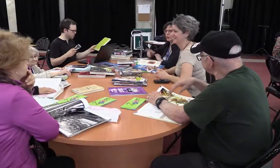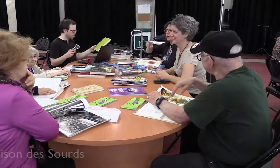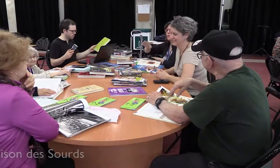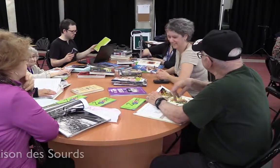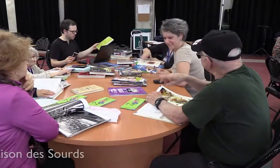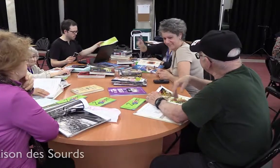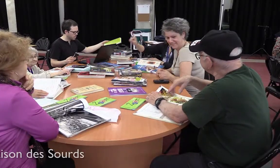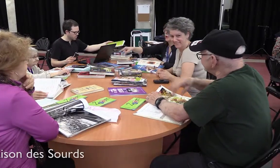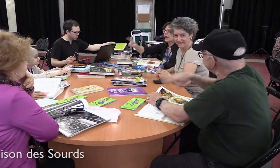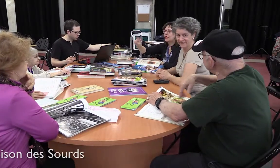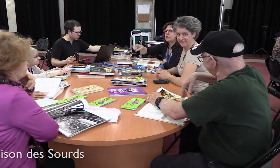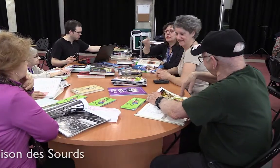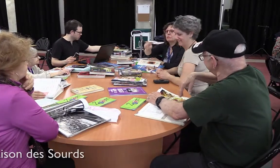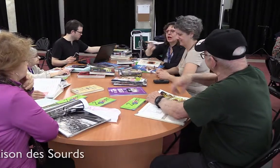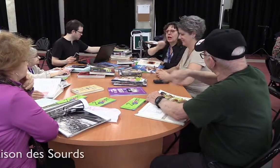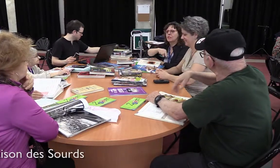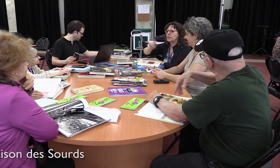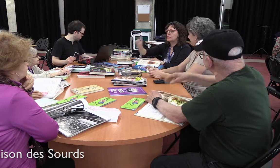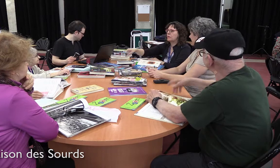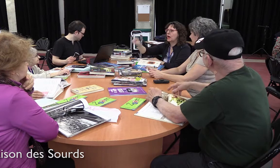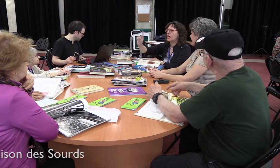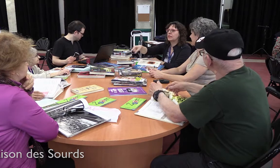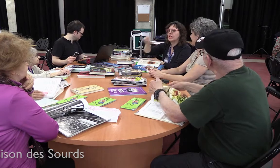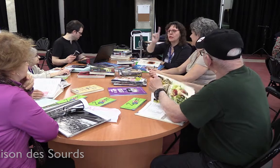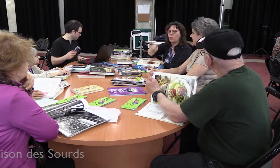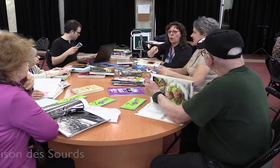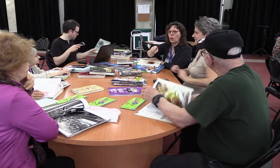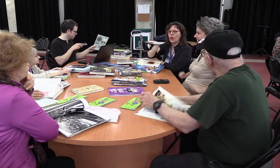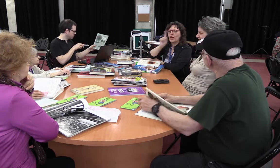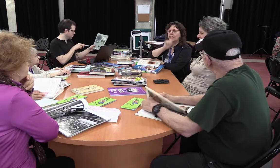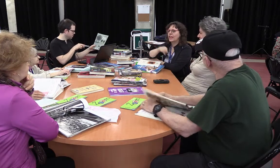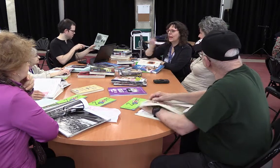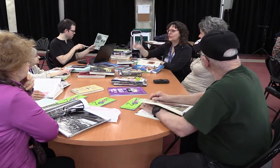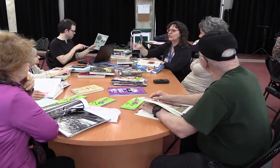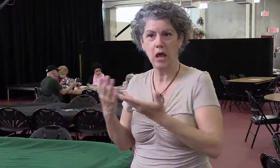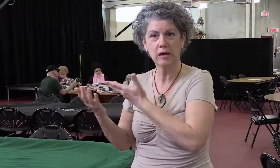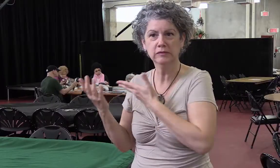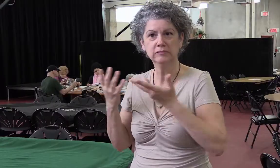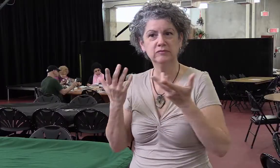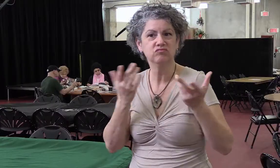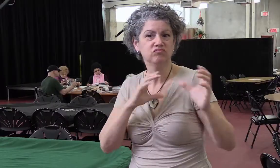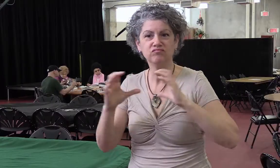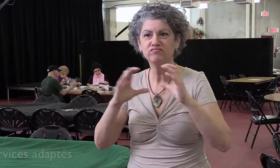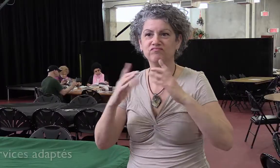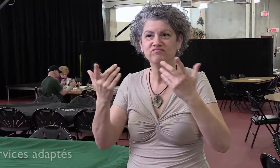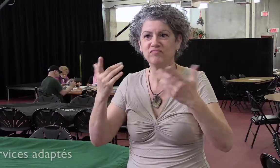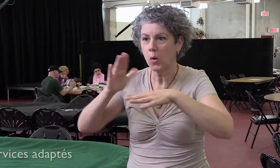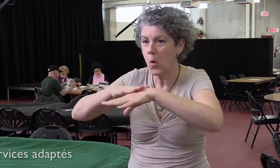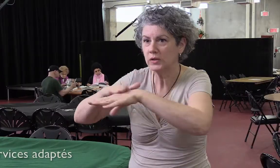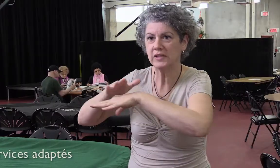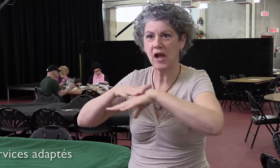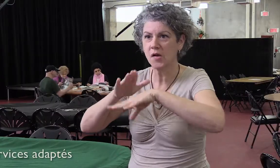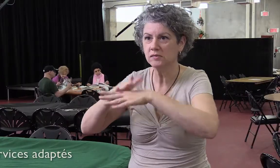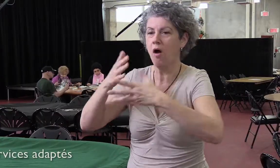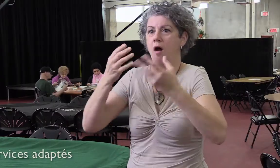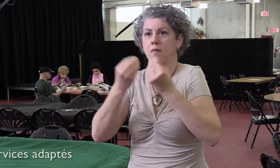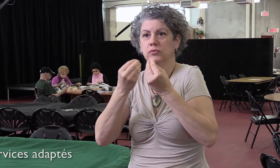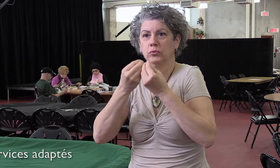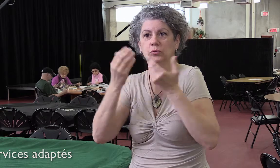pour nous. Les gens qui utilisent ce service-là sont très, très à l'aise au niveau de la communication. Marc-André peut les conseiller sur beaucoup de choses sur